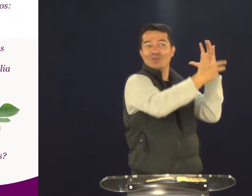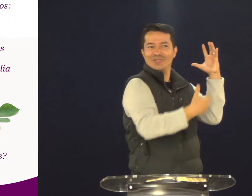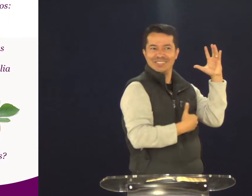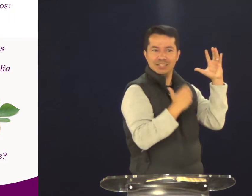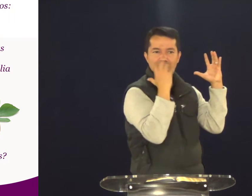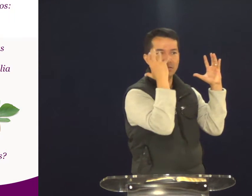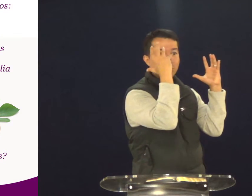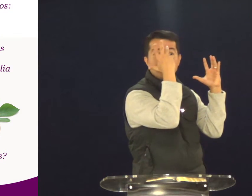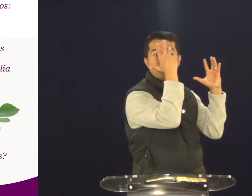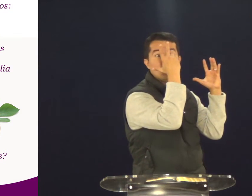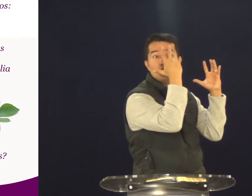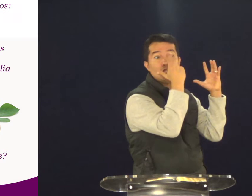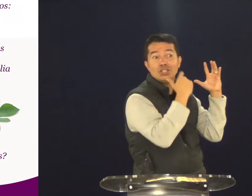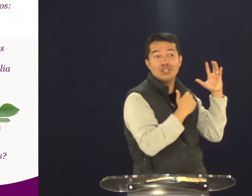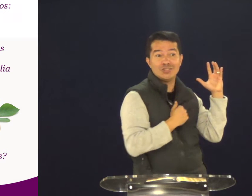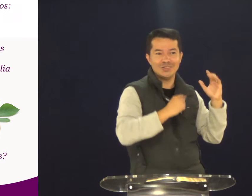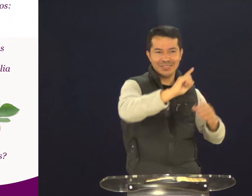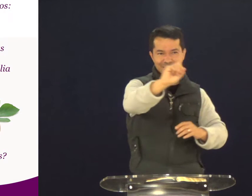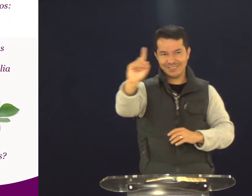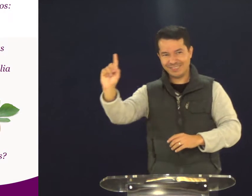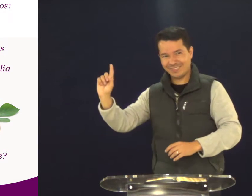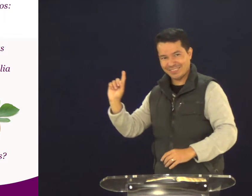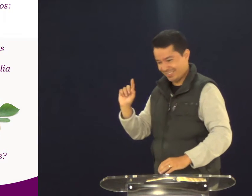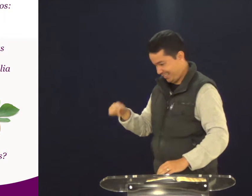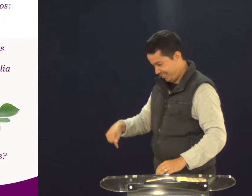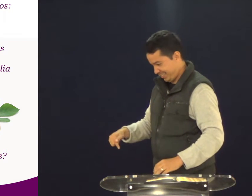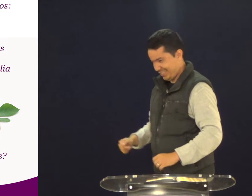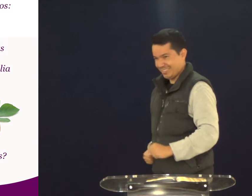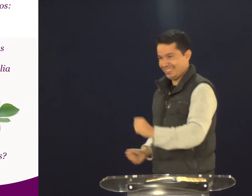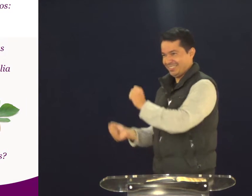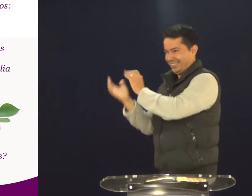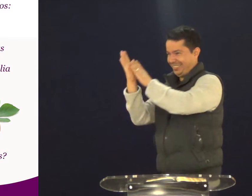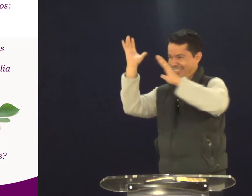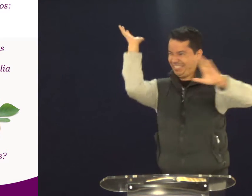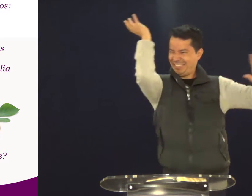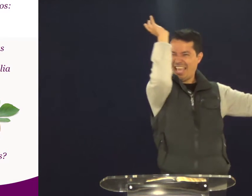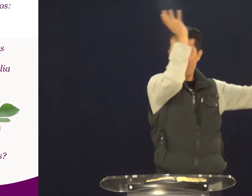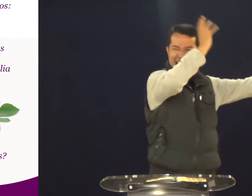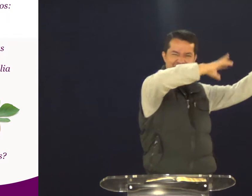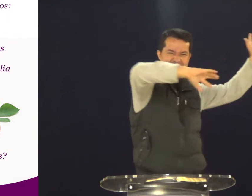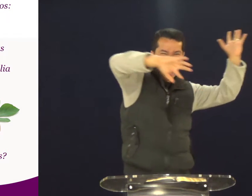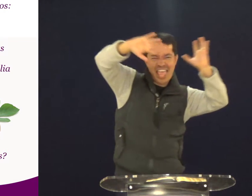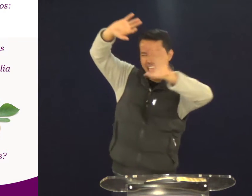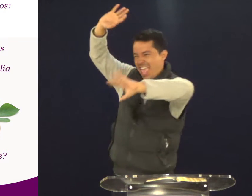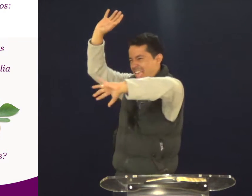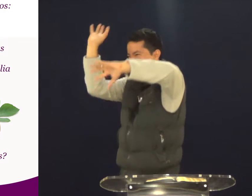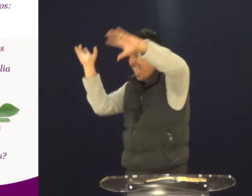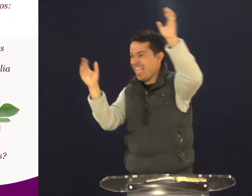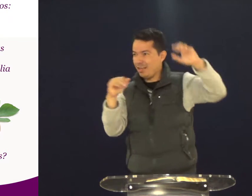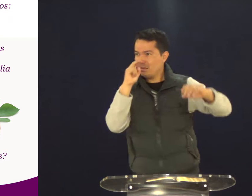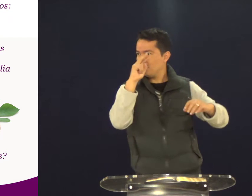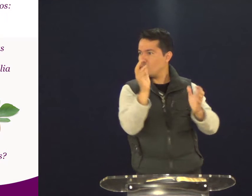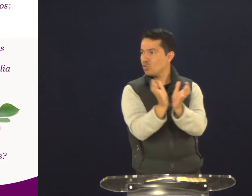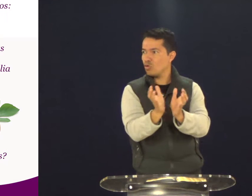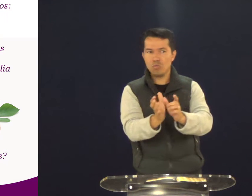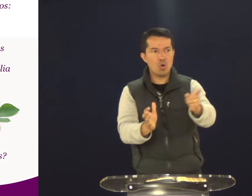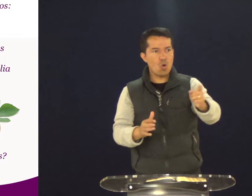somos frondosas, lindas, maravilhosas. Vem aqui, faz louvor e faz coisas